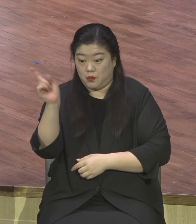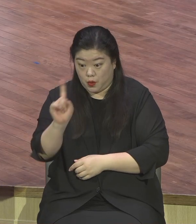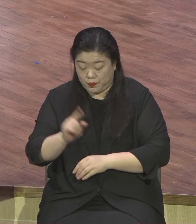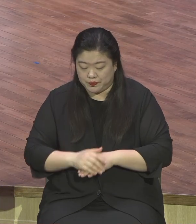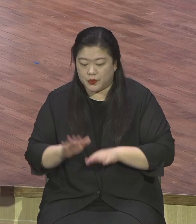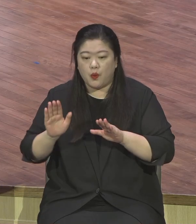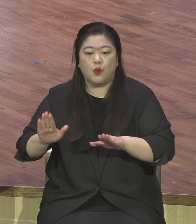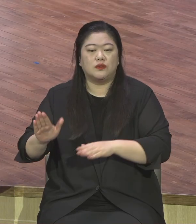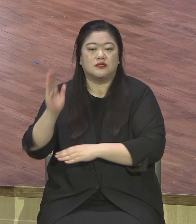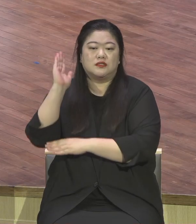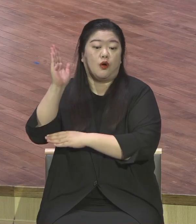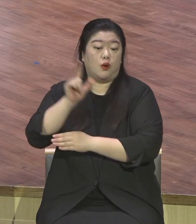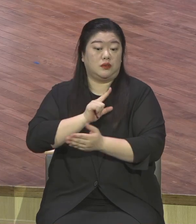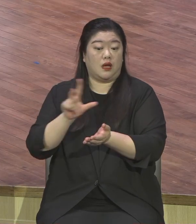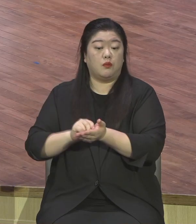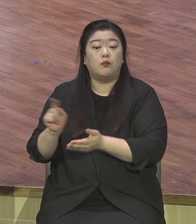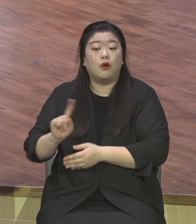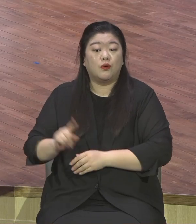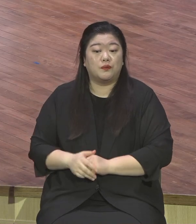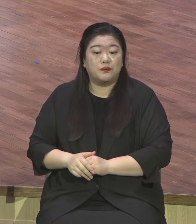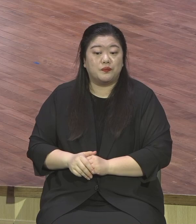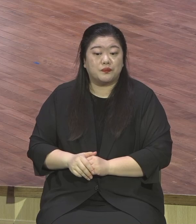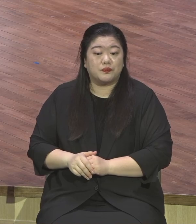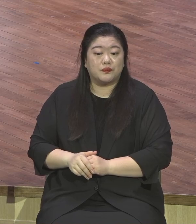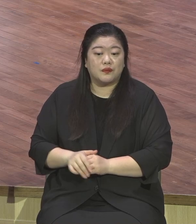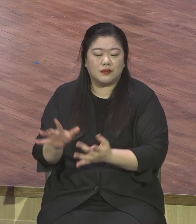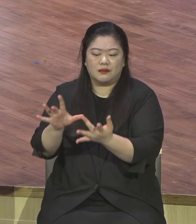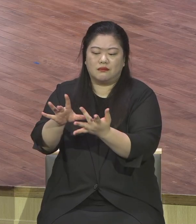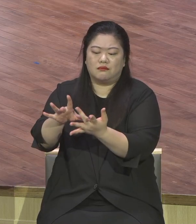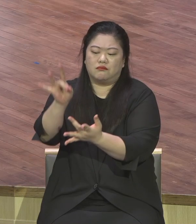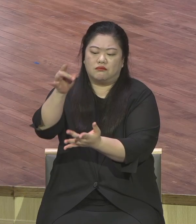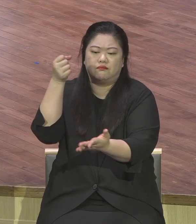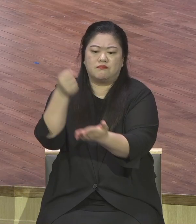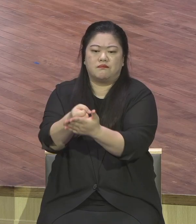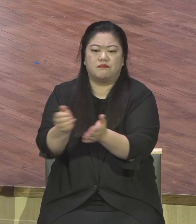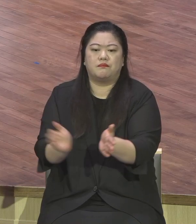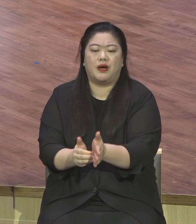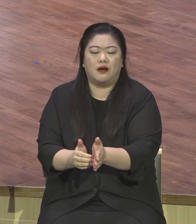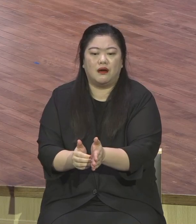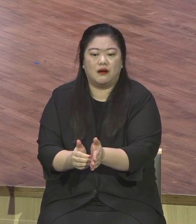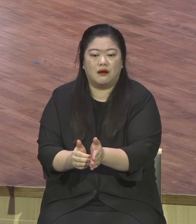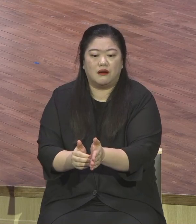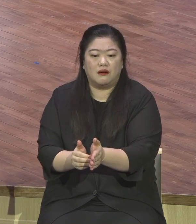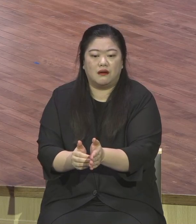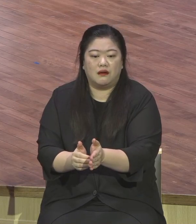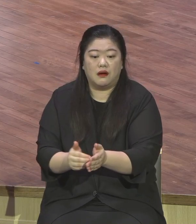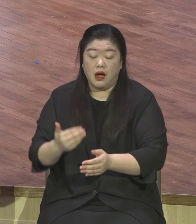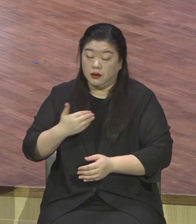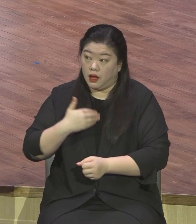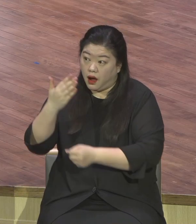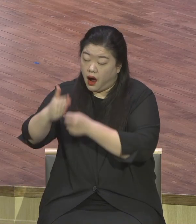제목입니다. 하나님이 여러분도 모르게 하나님이 오래전부터 계획하시고